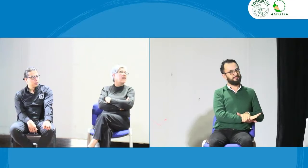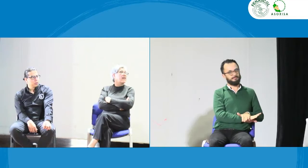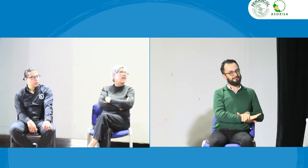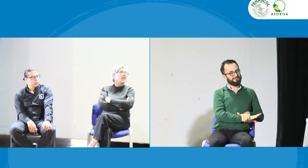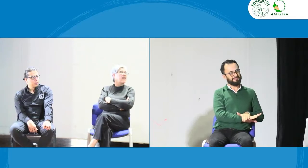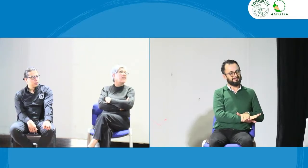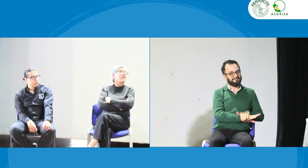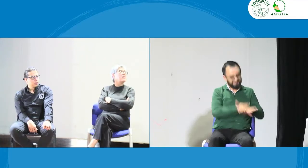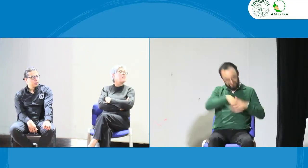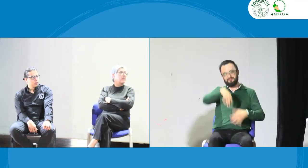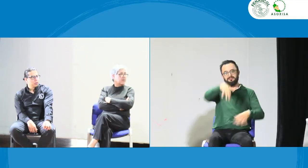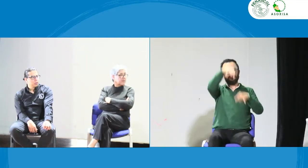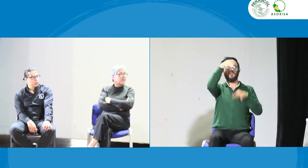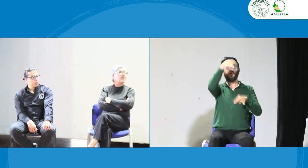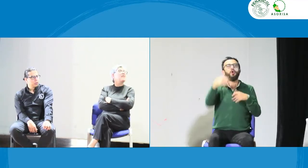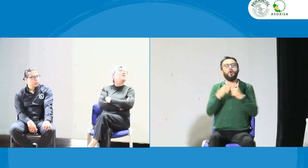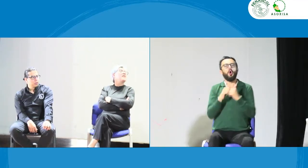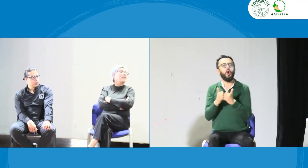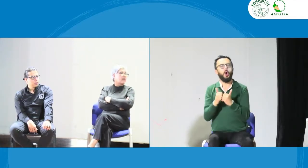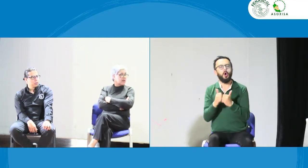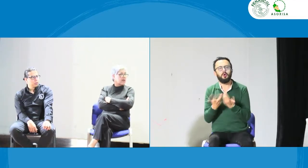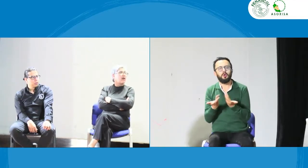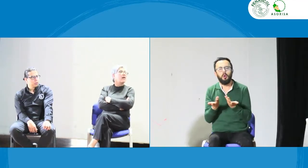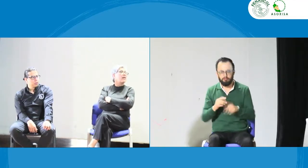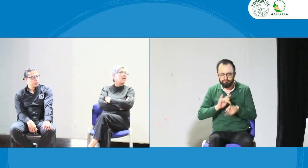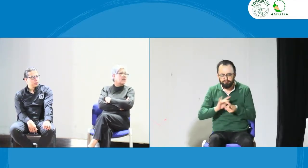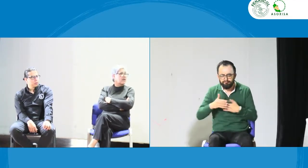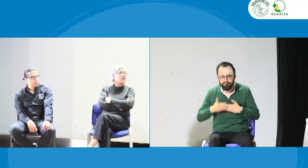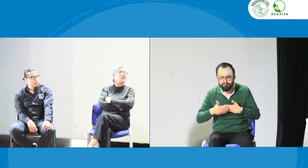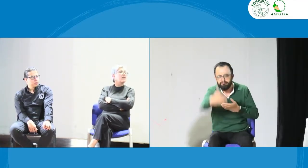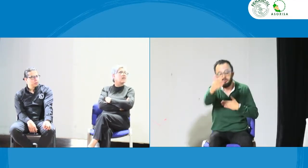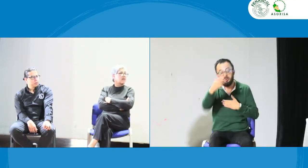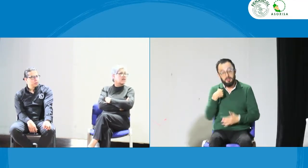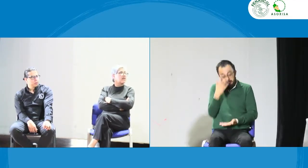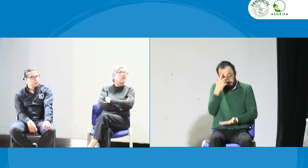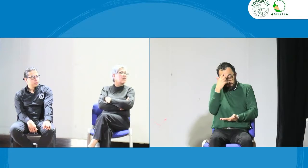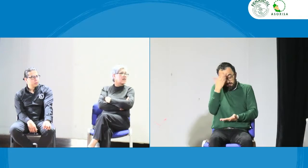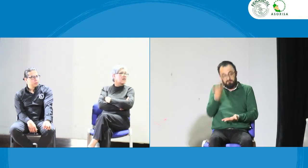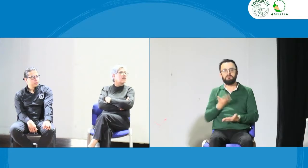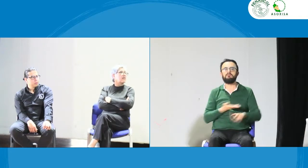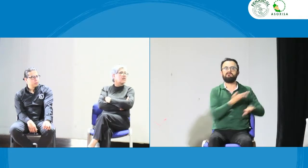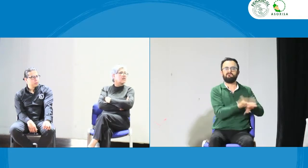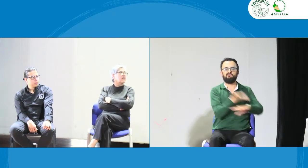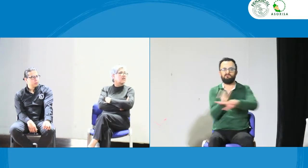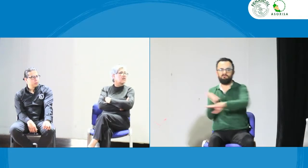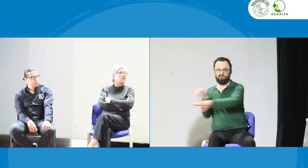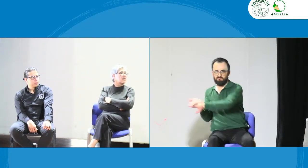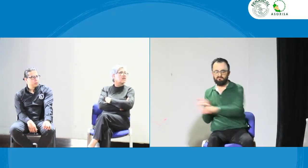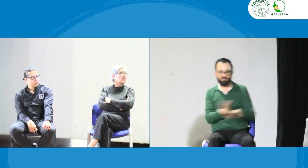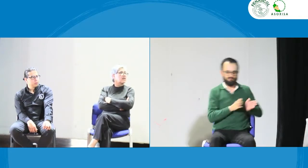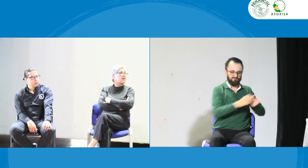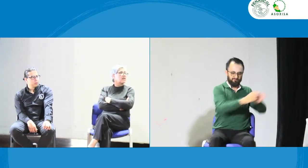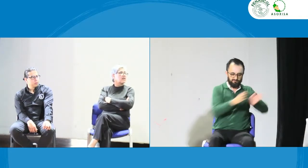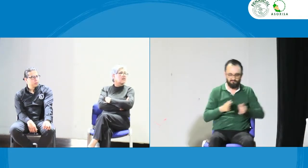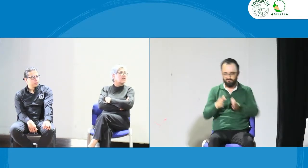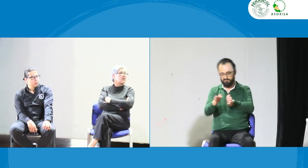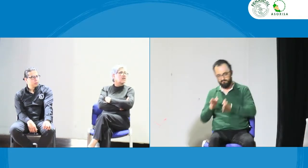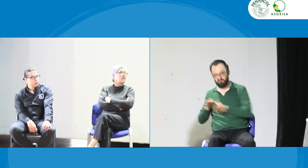no debe permanecer guardado. Tenemos que sacarlo y las acciones que se deben llevar a cabo de ahí en adelante,